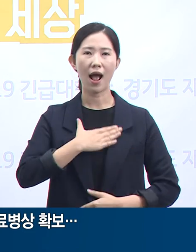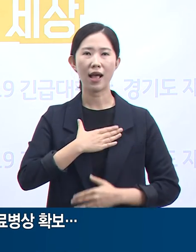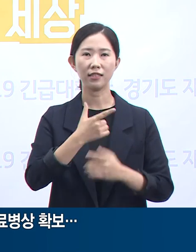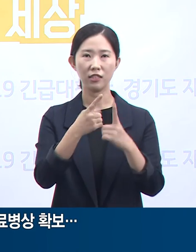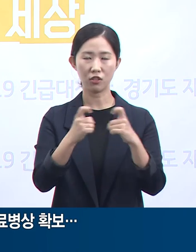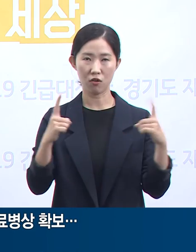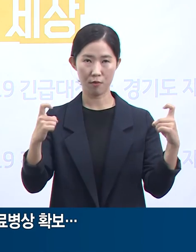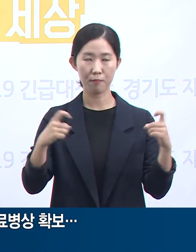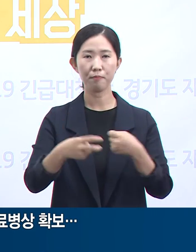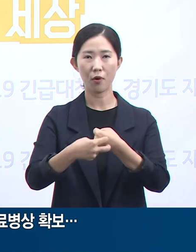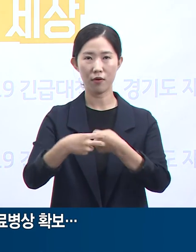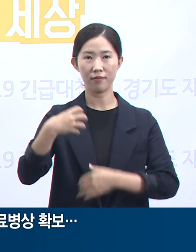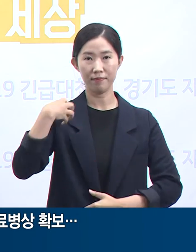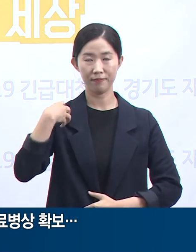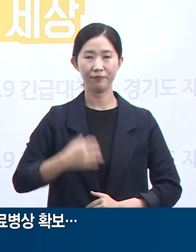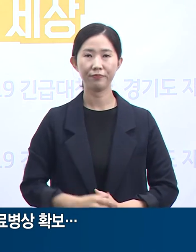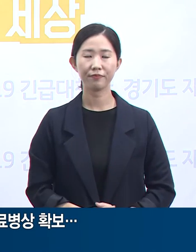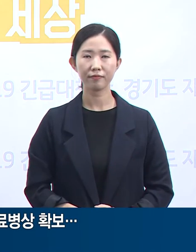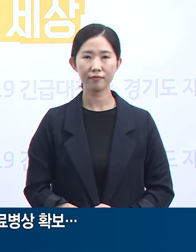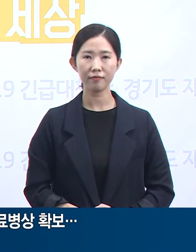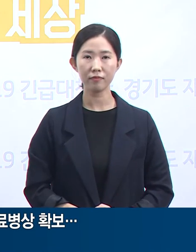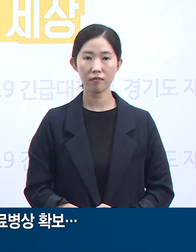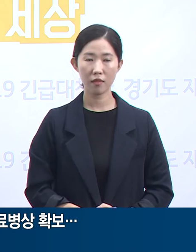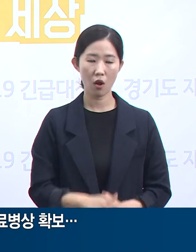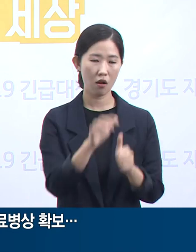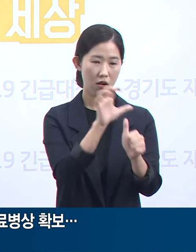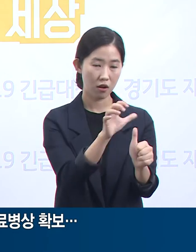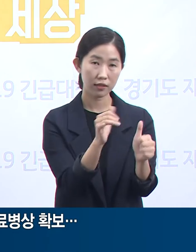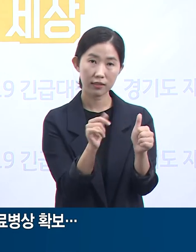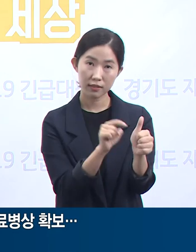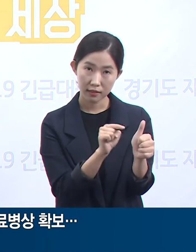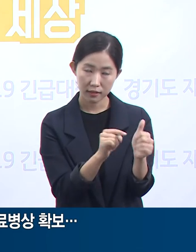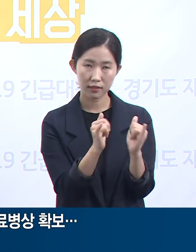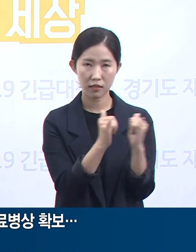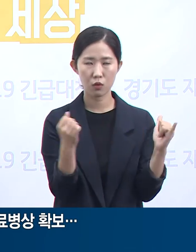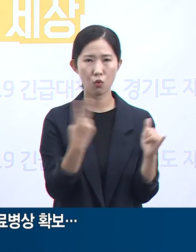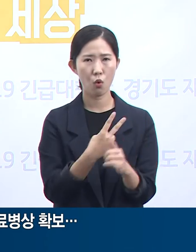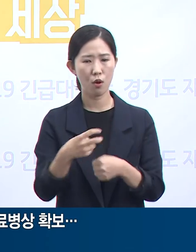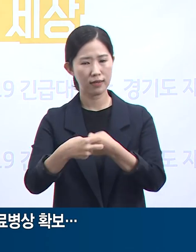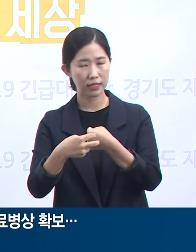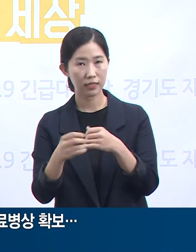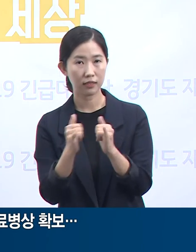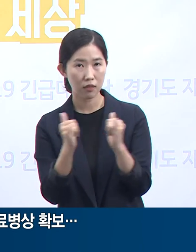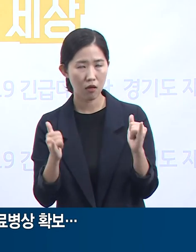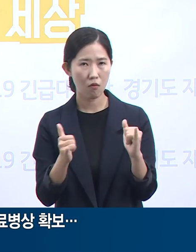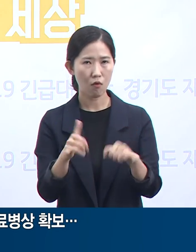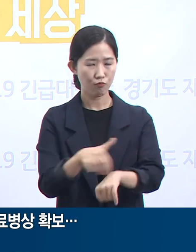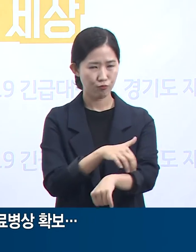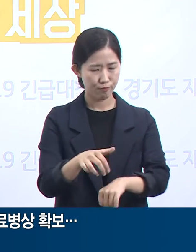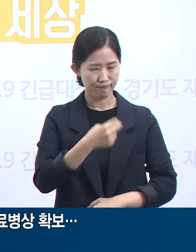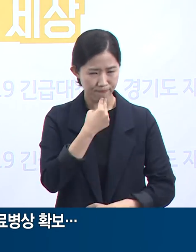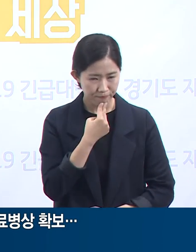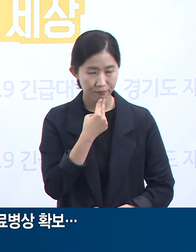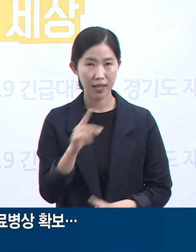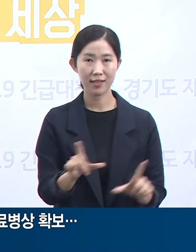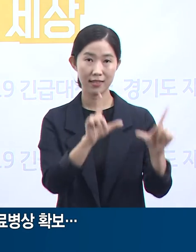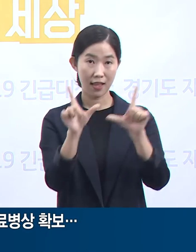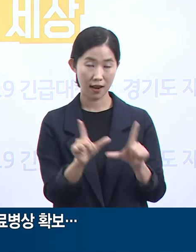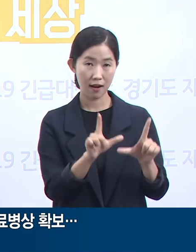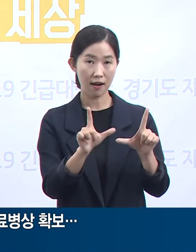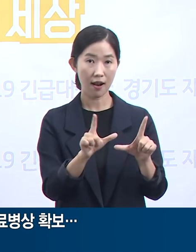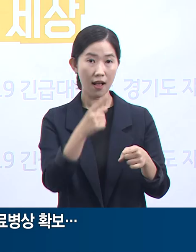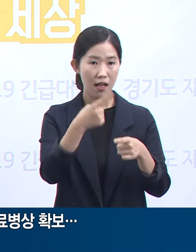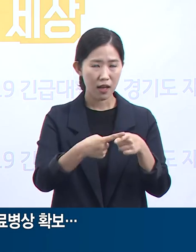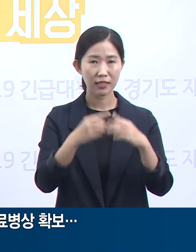격리치료자분들과 수고하는 의료지 분들이 불편없이 생활하다가 건강하게 집으로 돌아올 수 있도록 경기도는 최선의